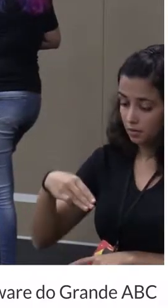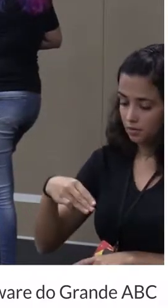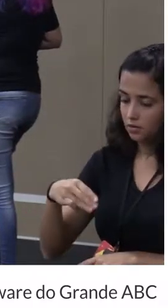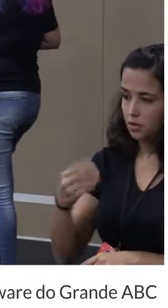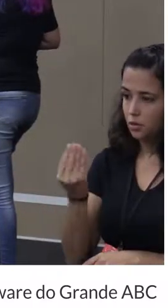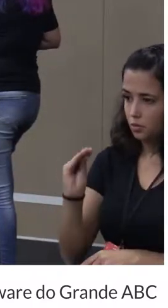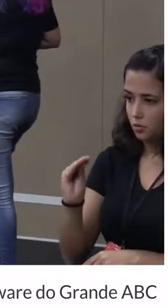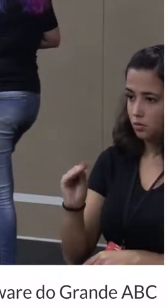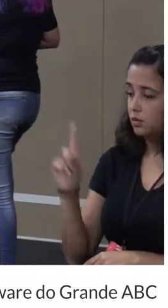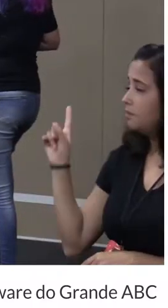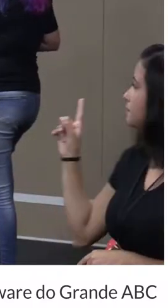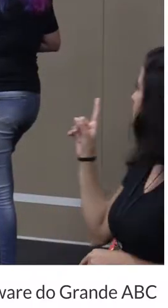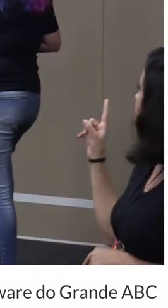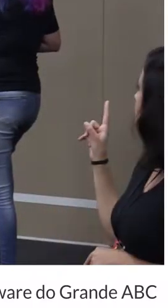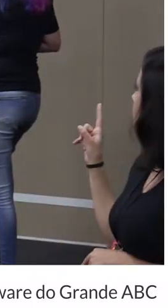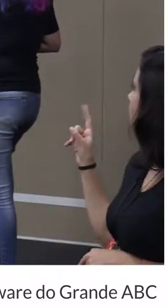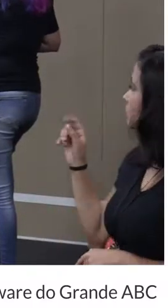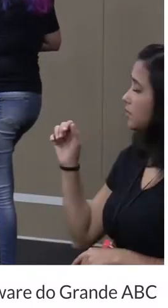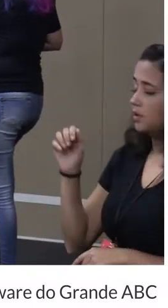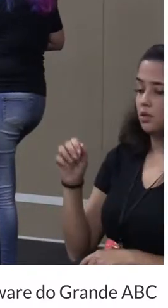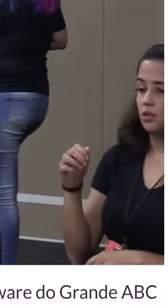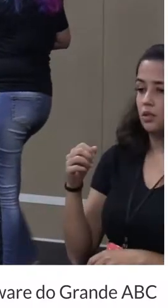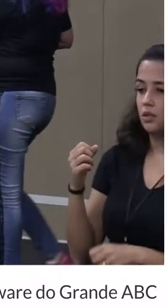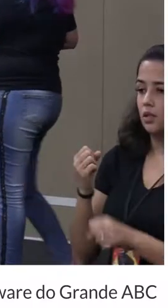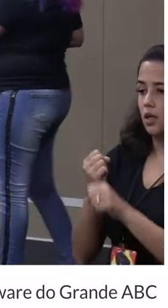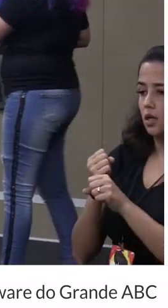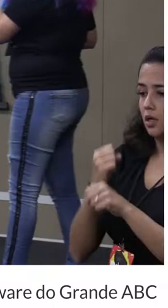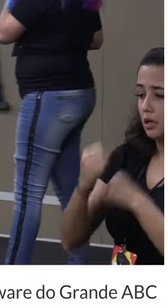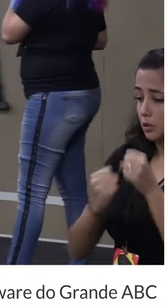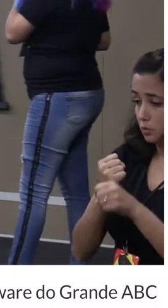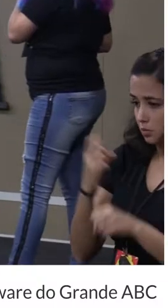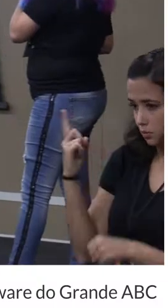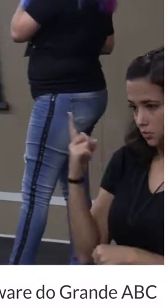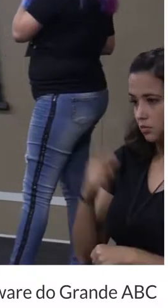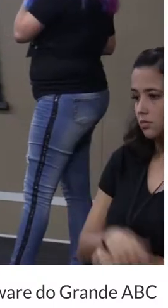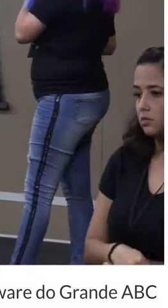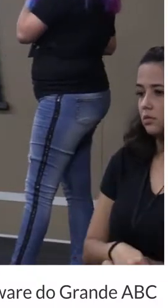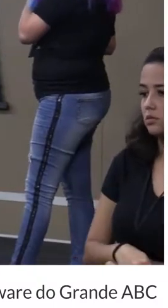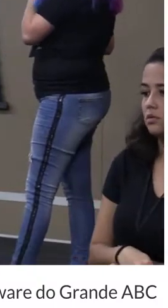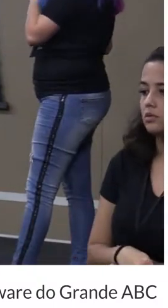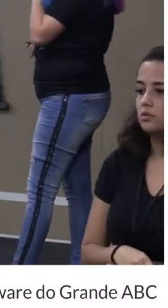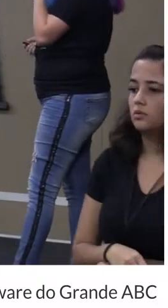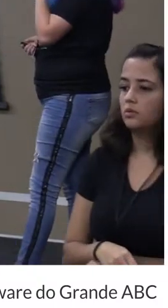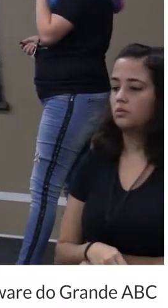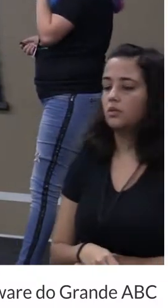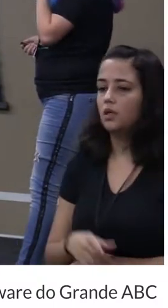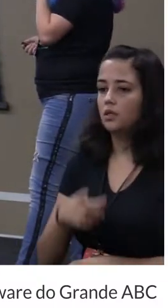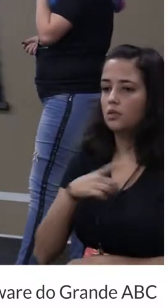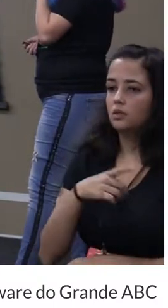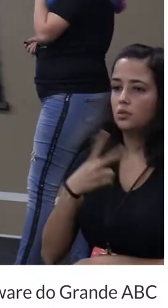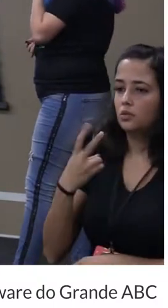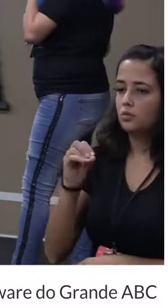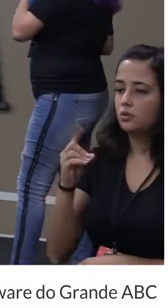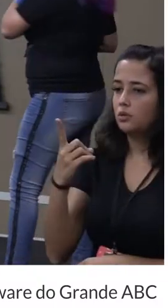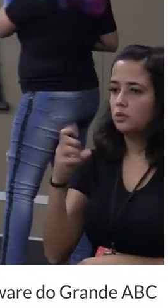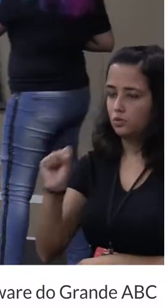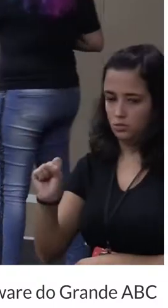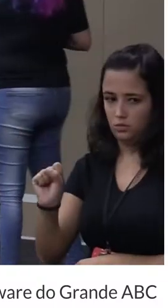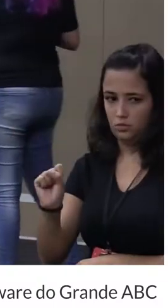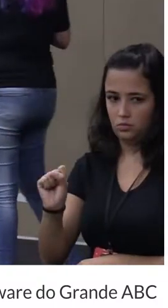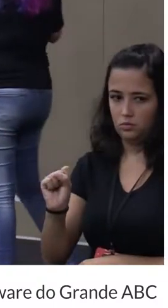coloquei uma propriedade ano que tem o tipo string e o valor default 2018. Tá?